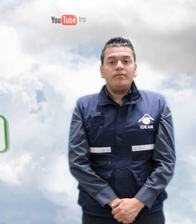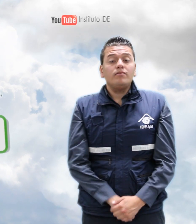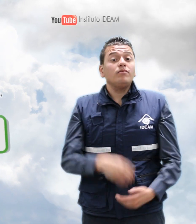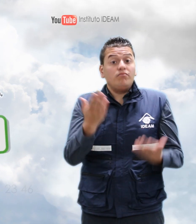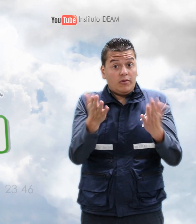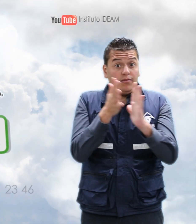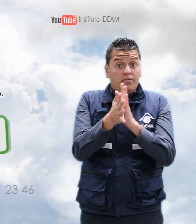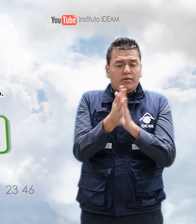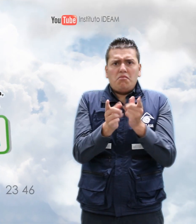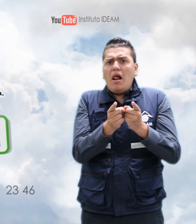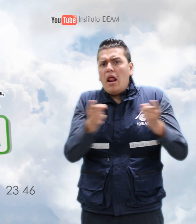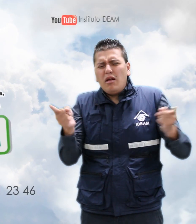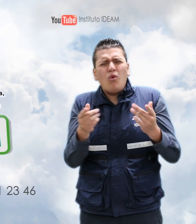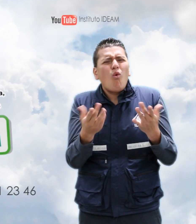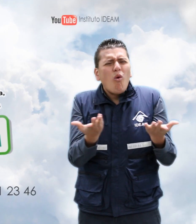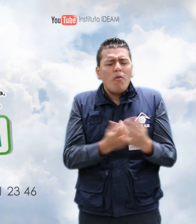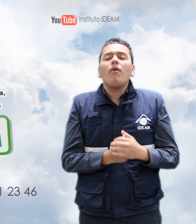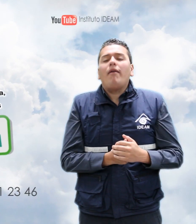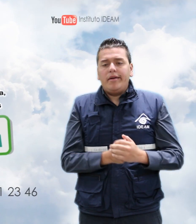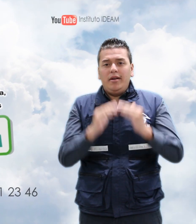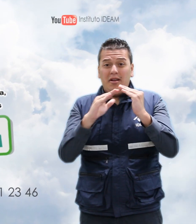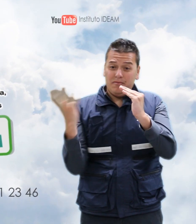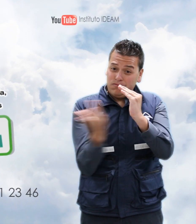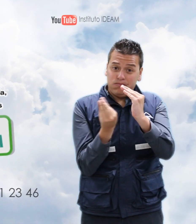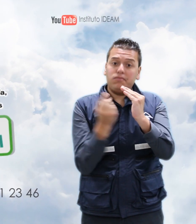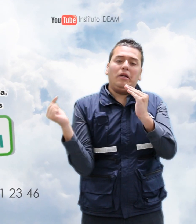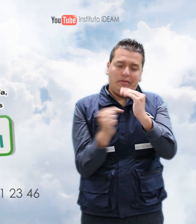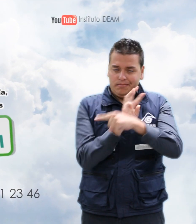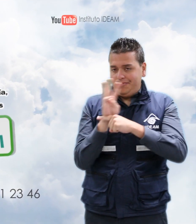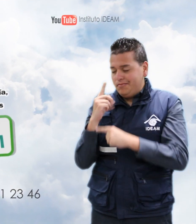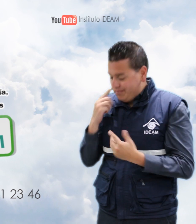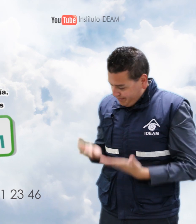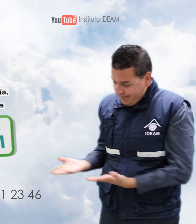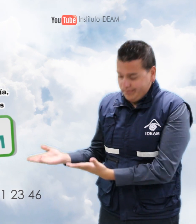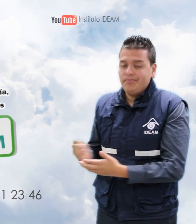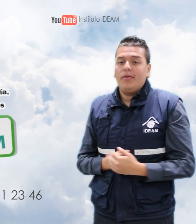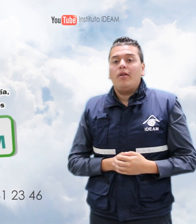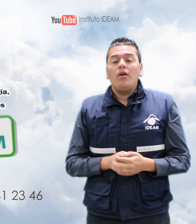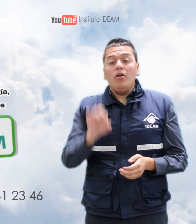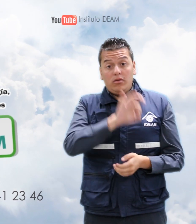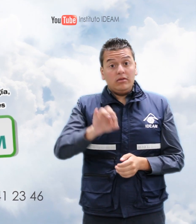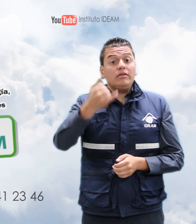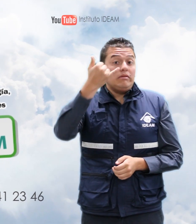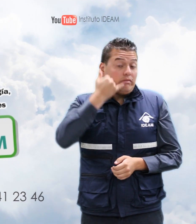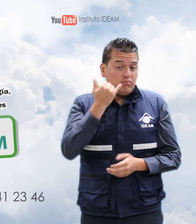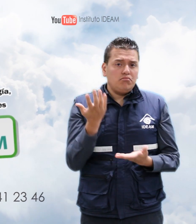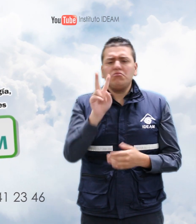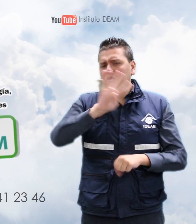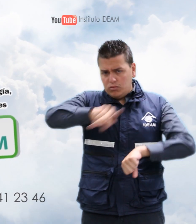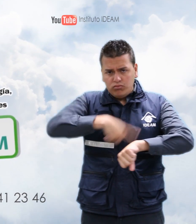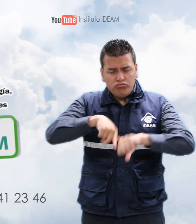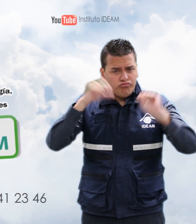Recuerden que para ampliar esta información pueden consultar nuestra página en internet www.ideam.gov.co o comunicarse las